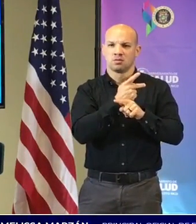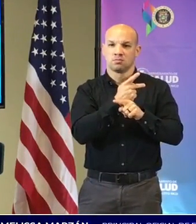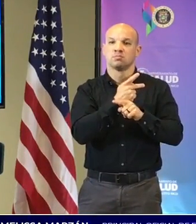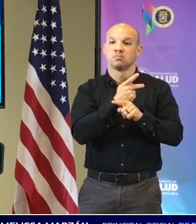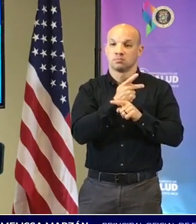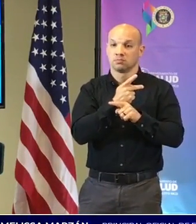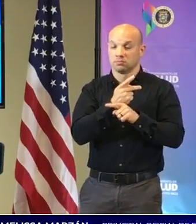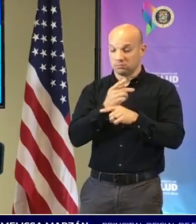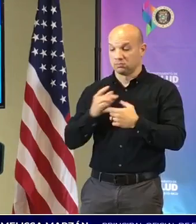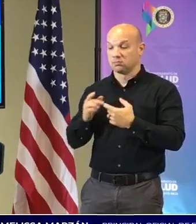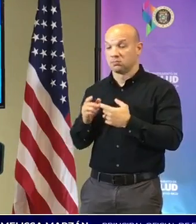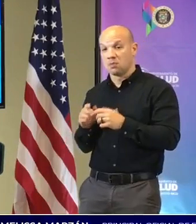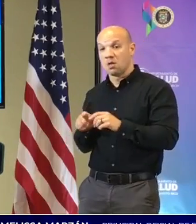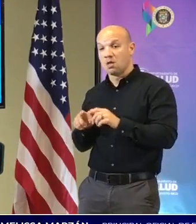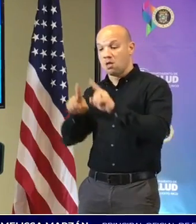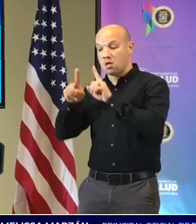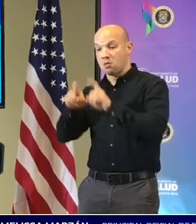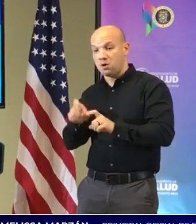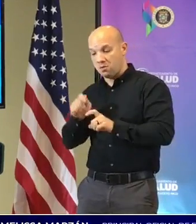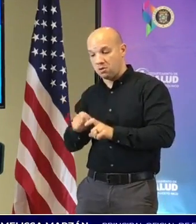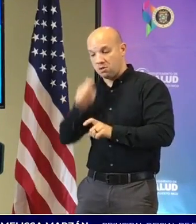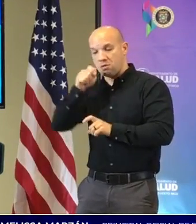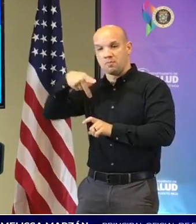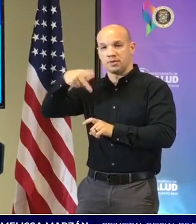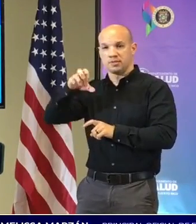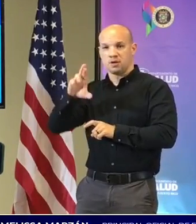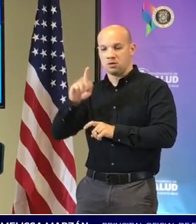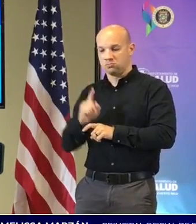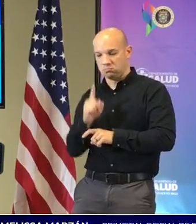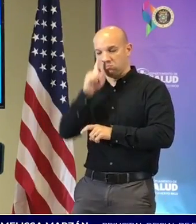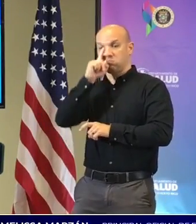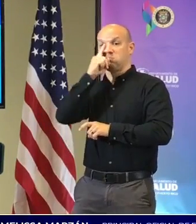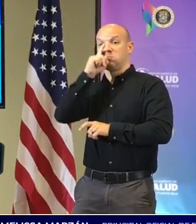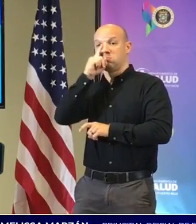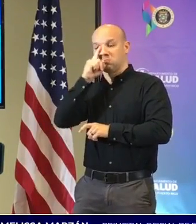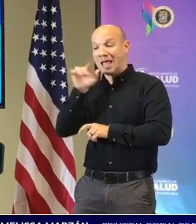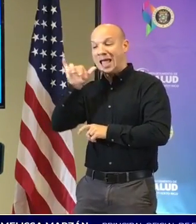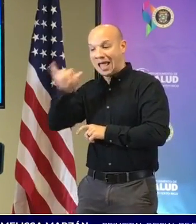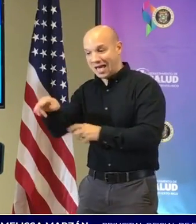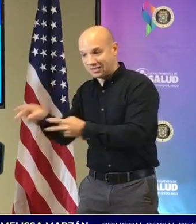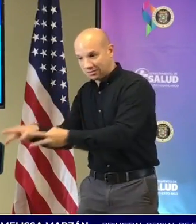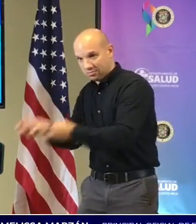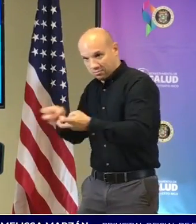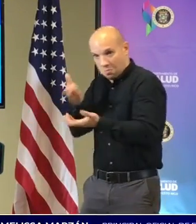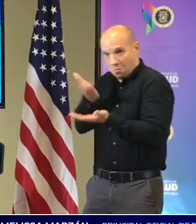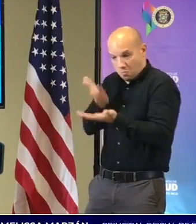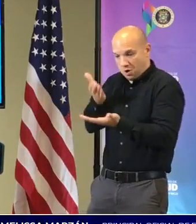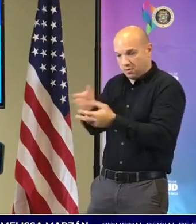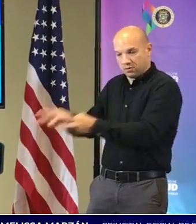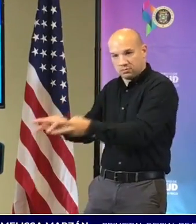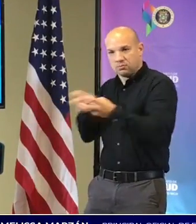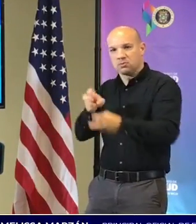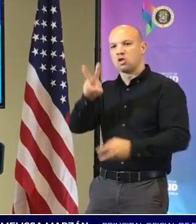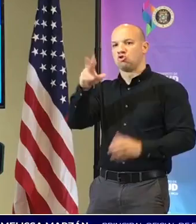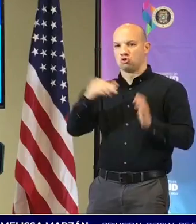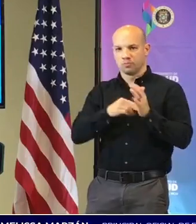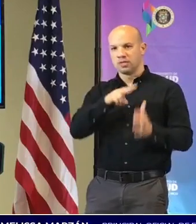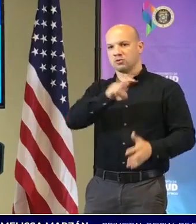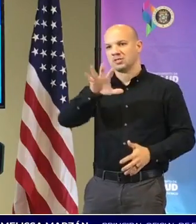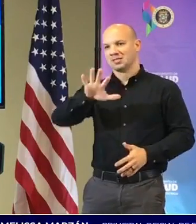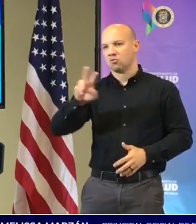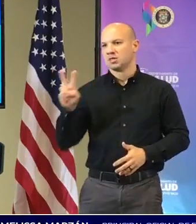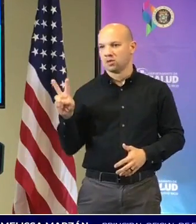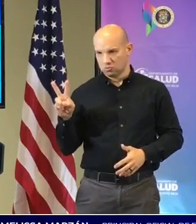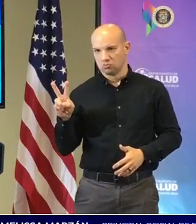son de pruebas confirmadas o lapicidad así que de esas 2.252 son